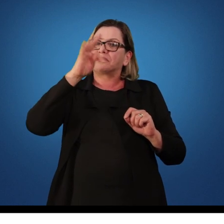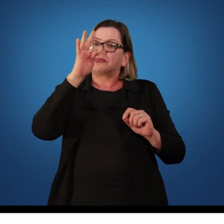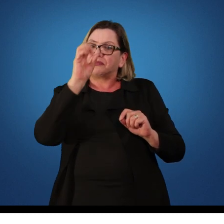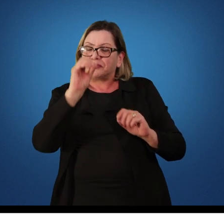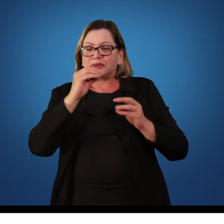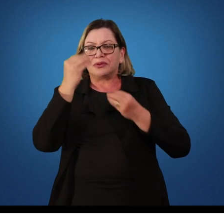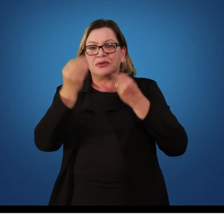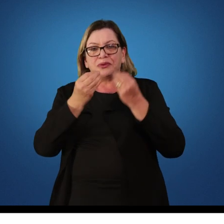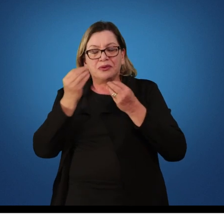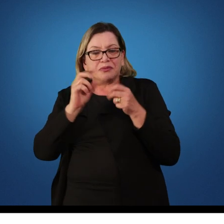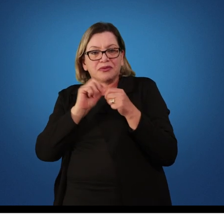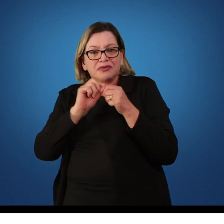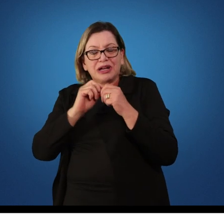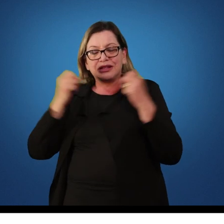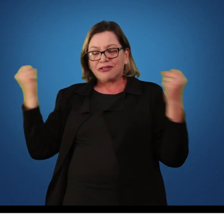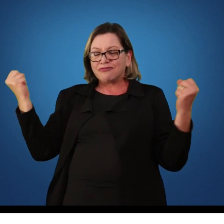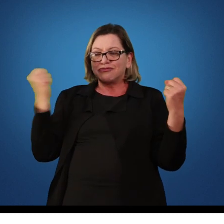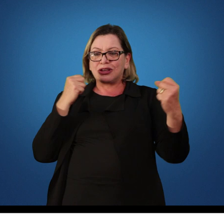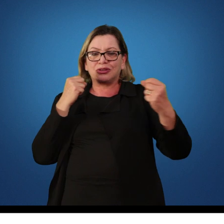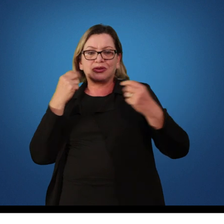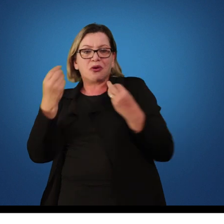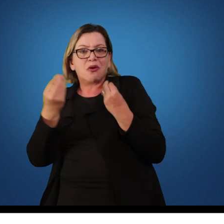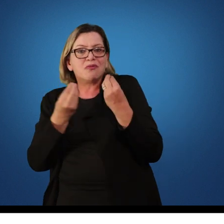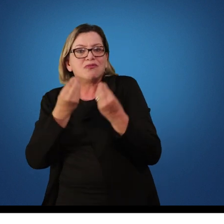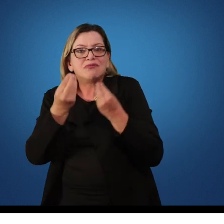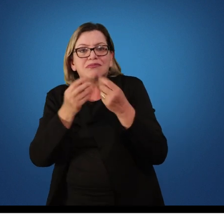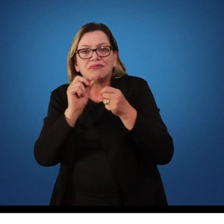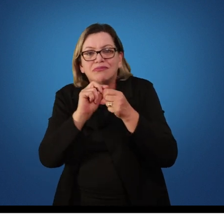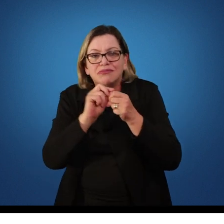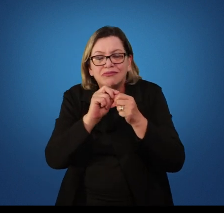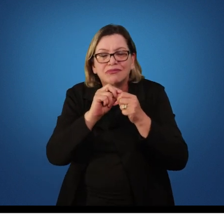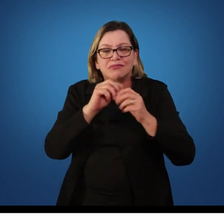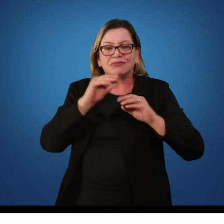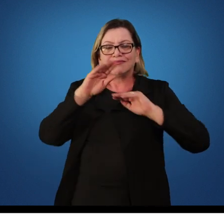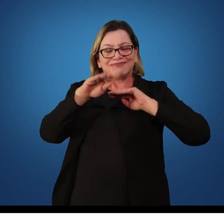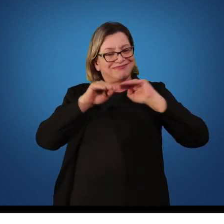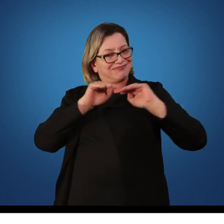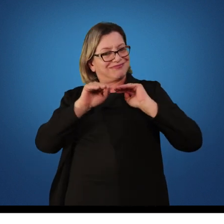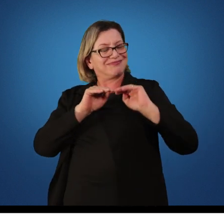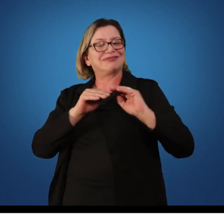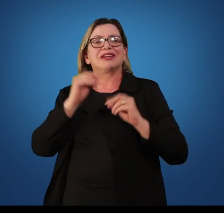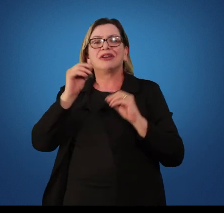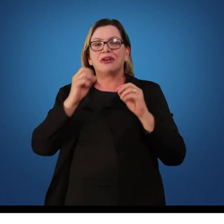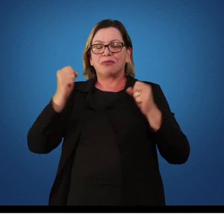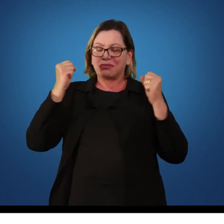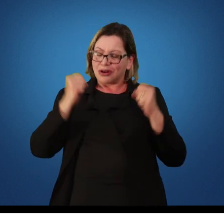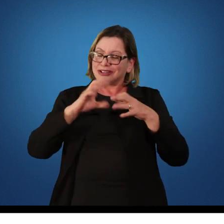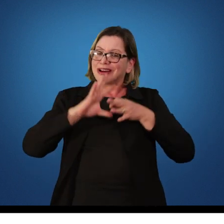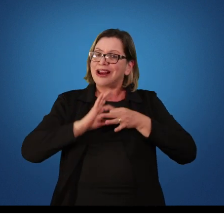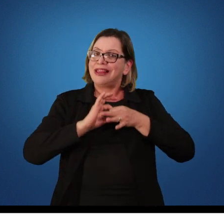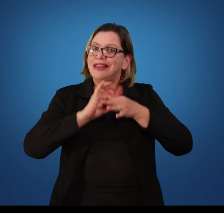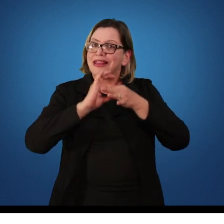específico ou de uma combinação de membros. Os movimentos podem ser voluntários ou involuntários.